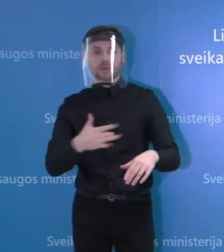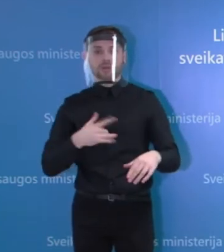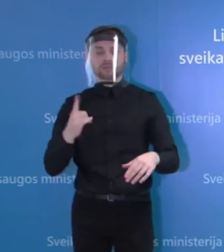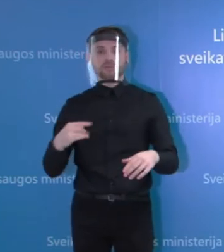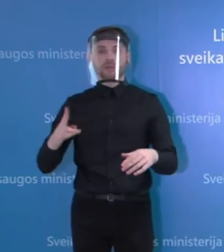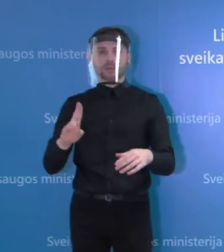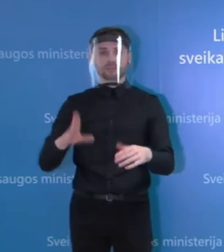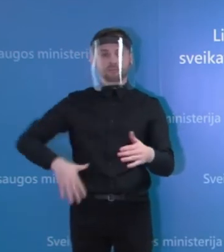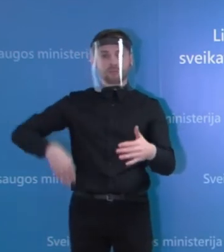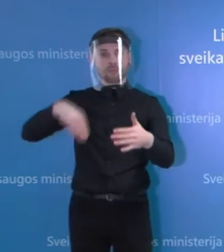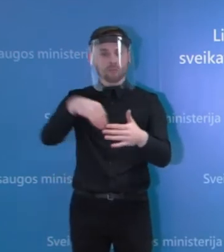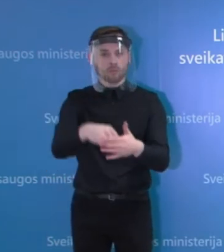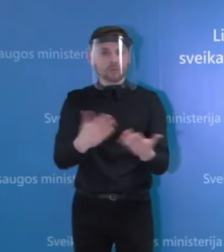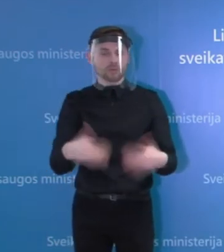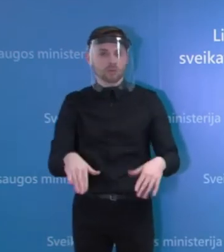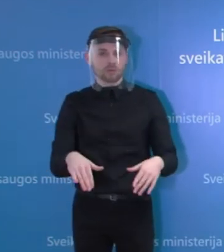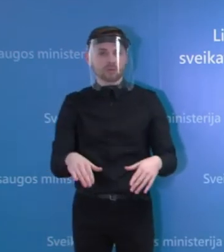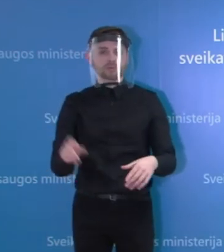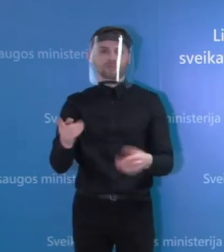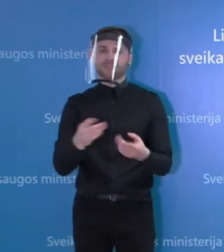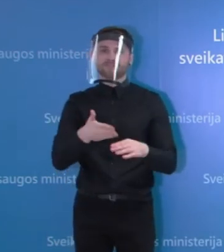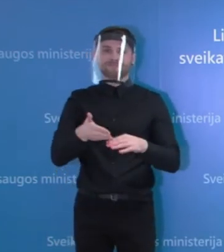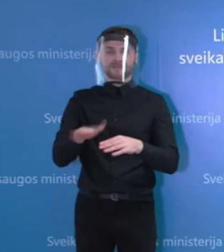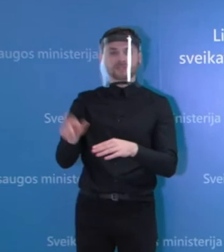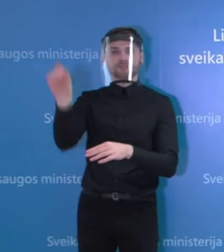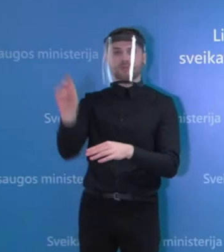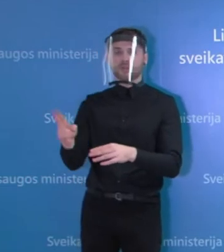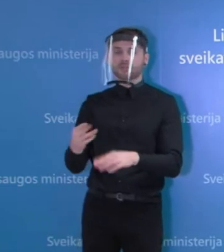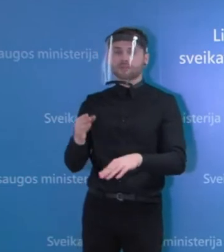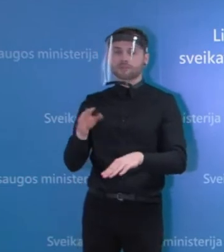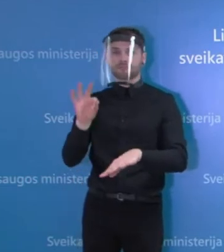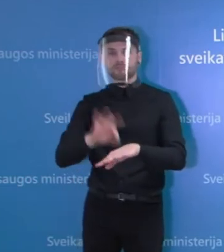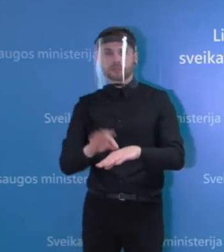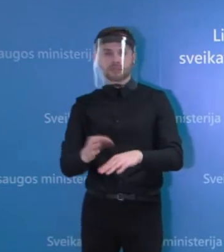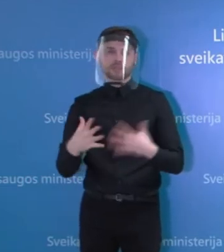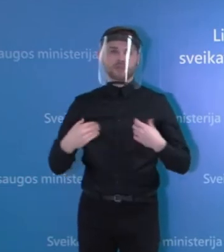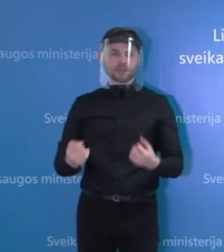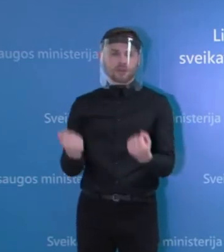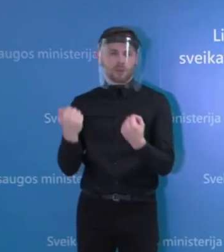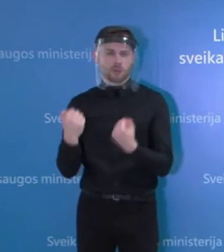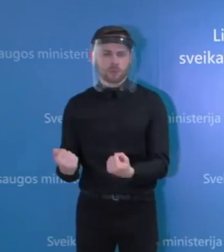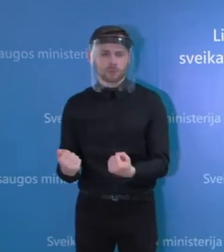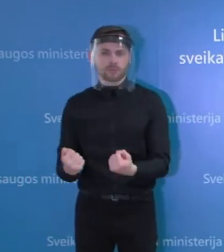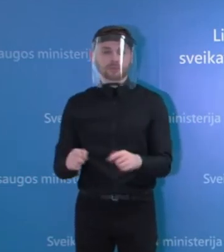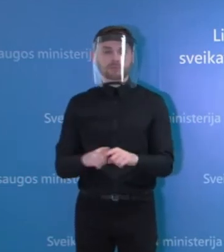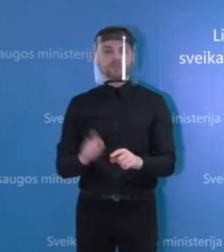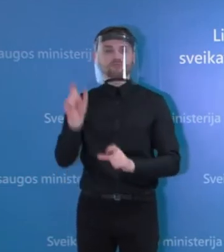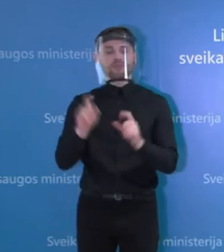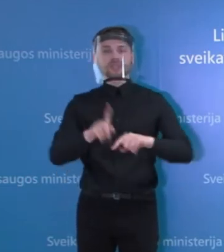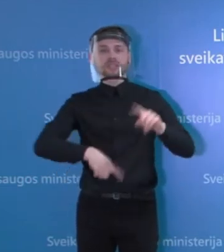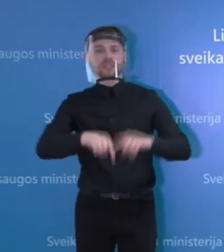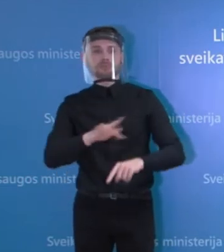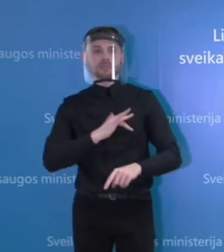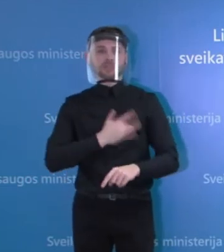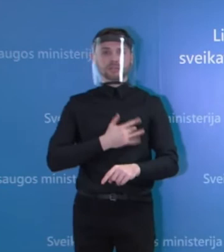mokėdami. Išimtas taikomos tik sunkiems lygoniams, tačiau artimieji sunerimė, jog išrašius jų tėvus ir senelius jų nebus kam